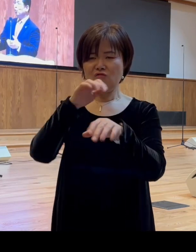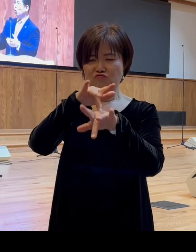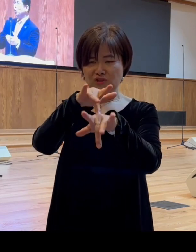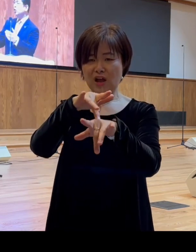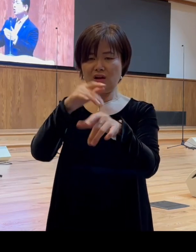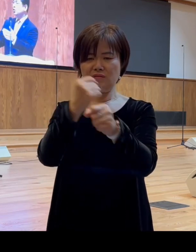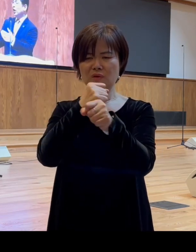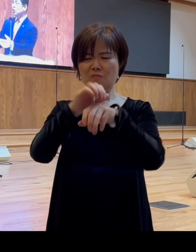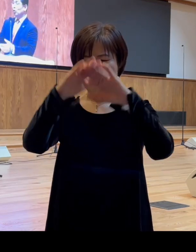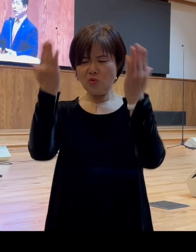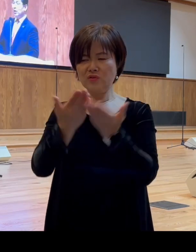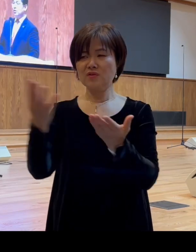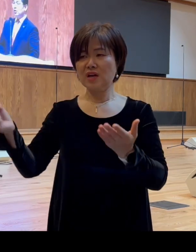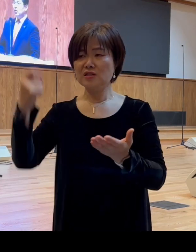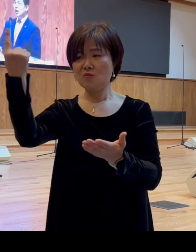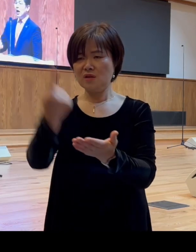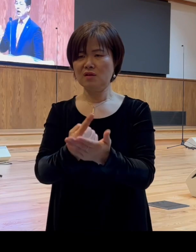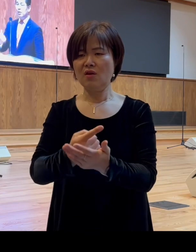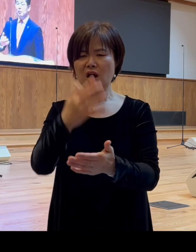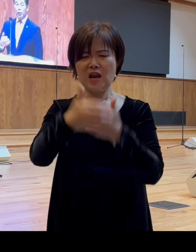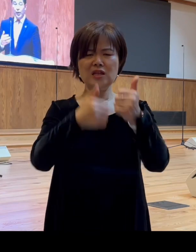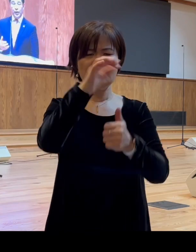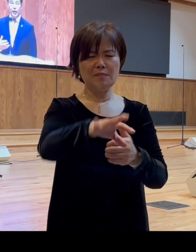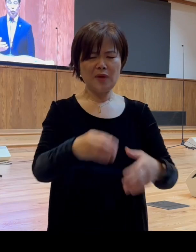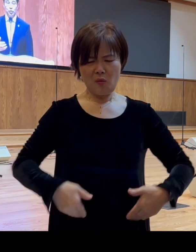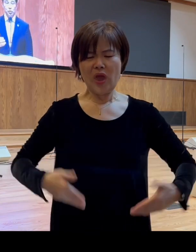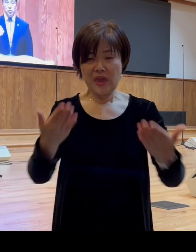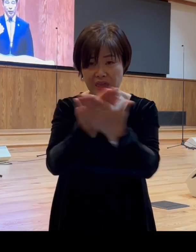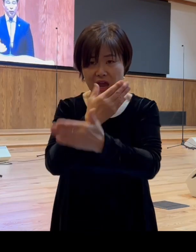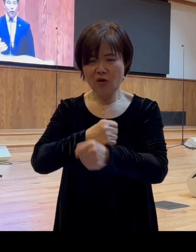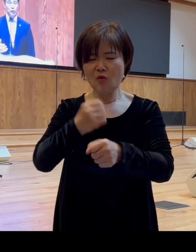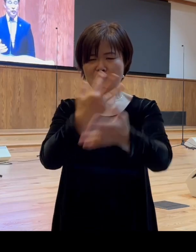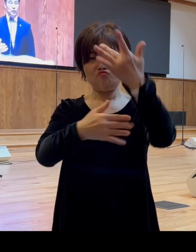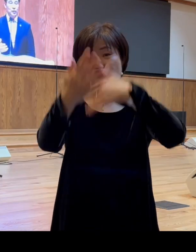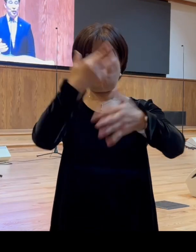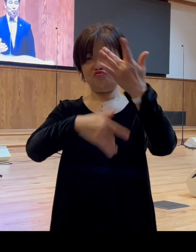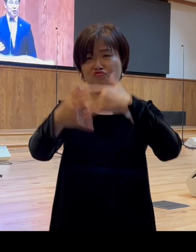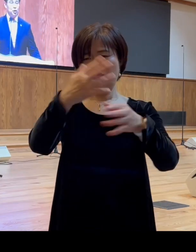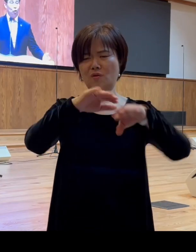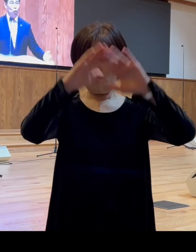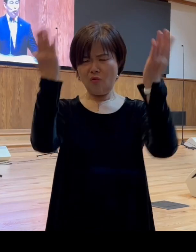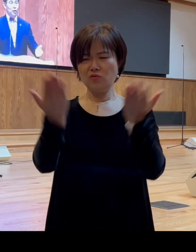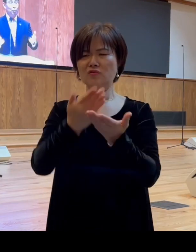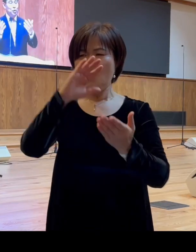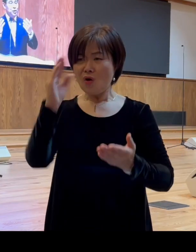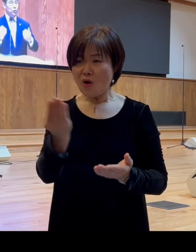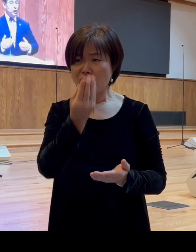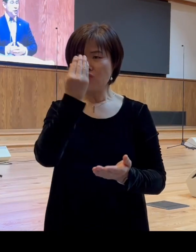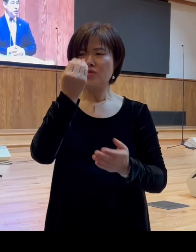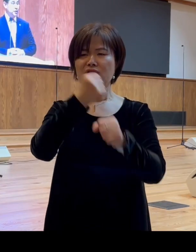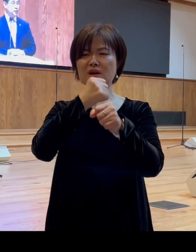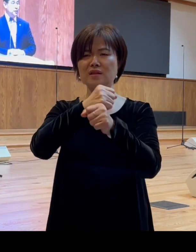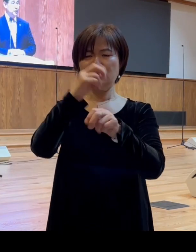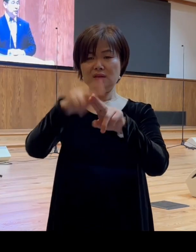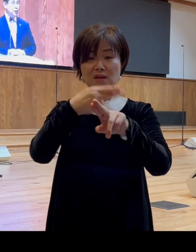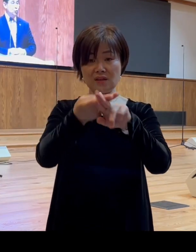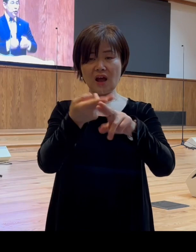것을 가지고 나와서 하나님 앞에 회개하고 그것을 태워 마치 거룩한 번제와 같이 우리의 죄를